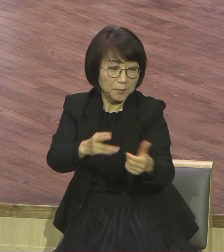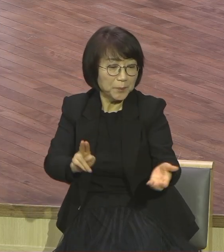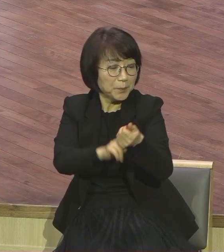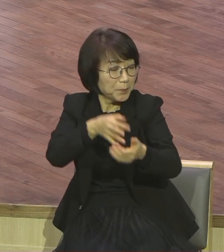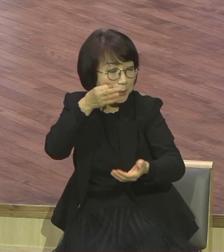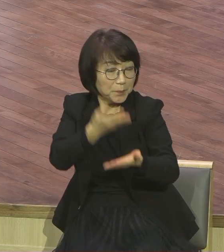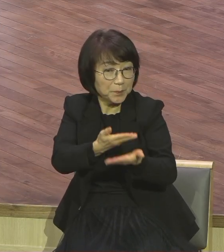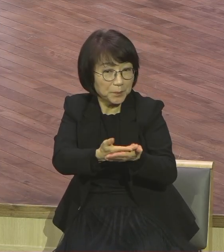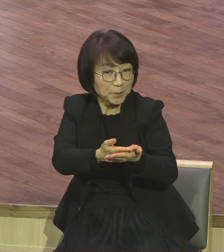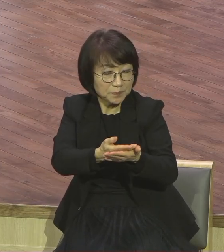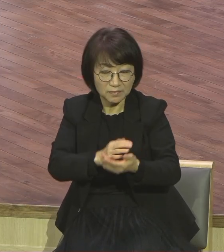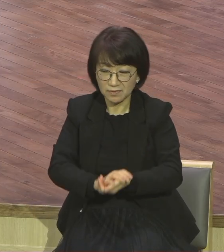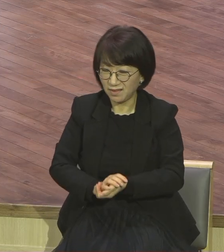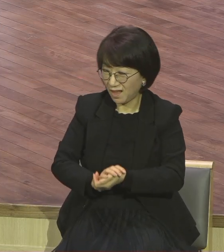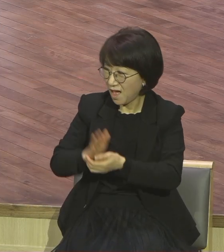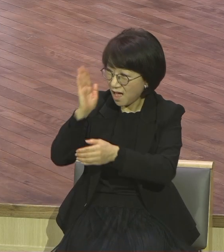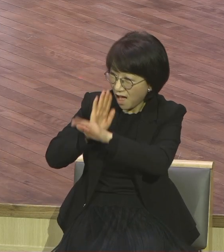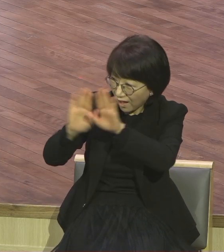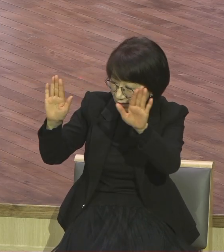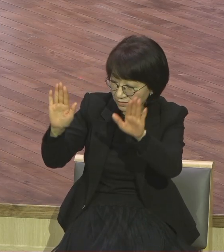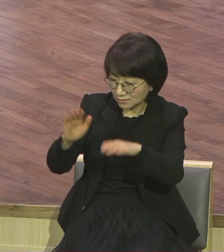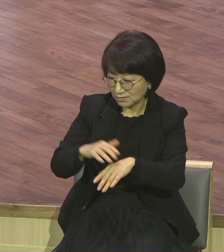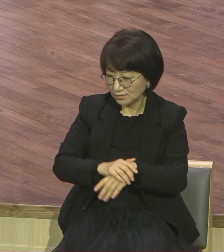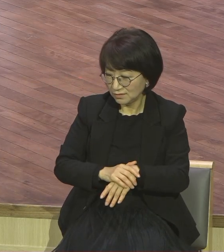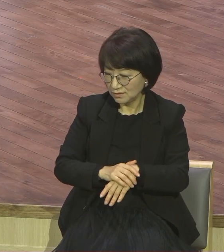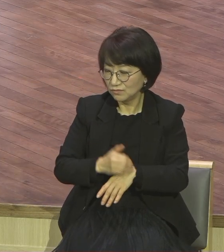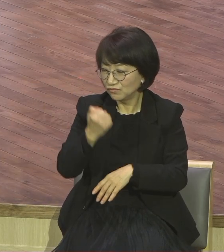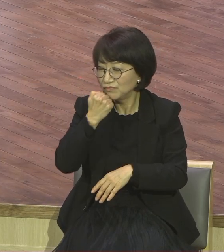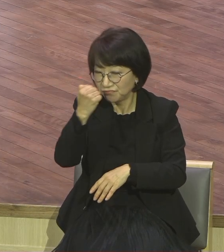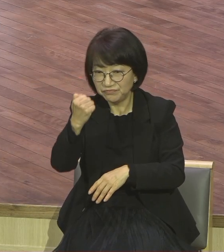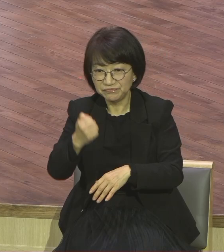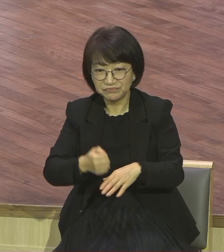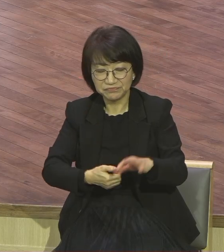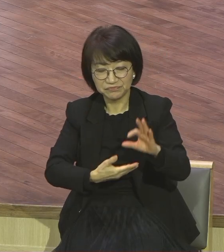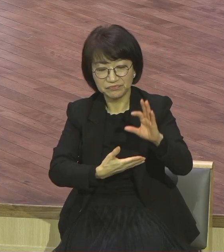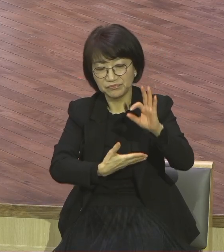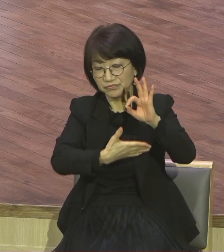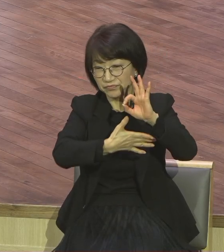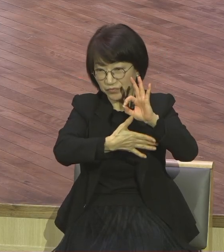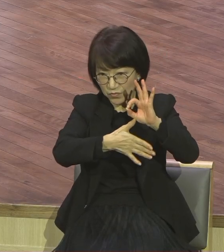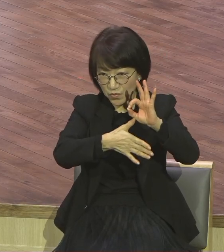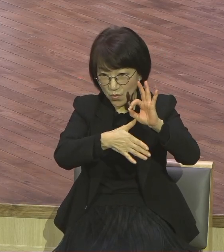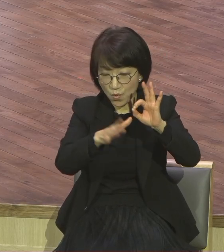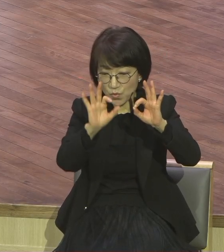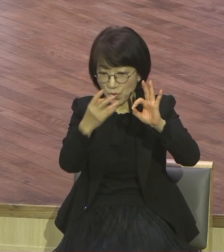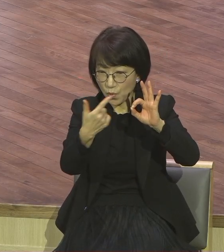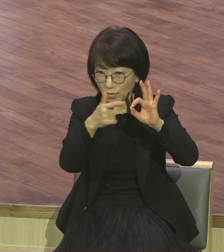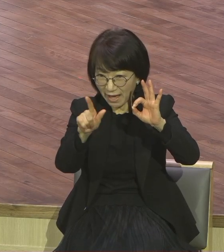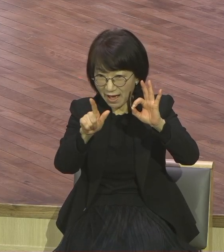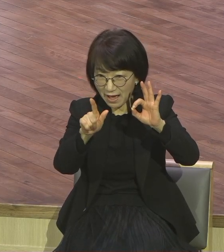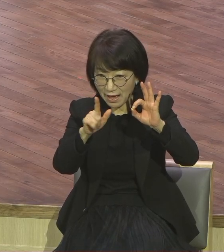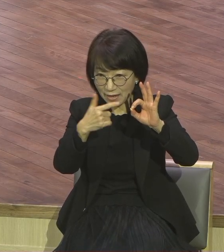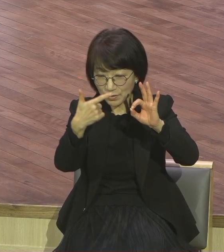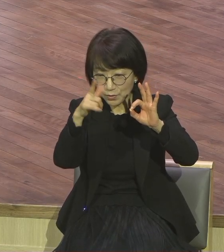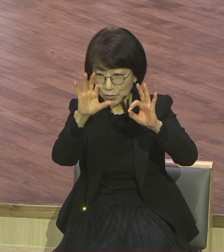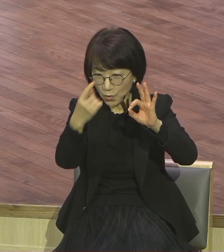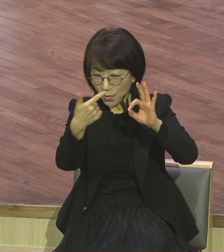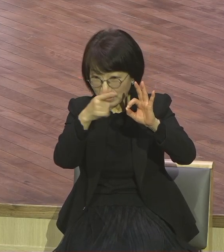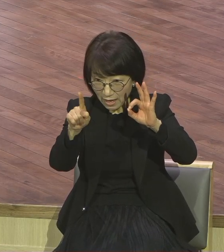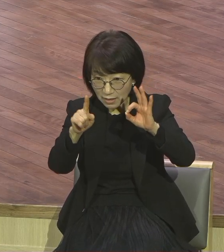요나의 표적밖에 없다. 요나의 표적이 뭡니까? 마태봄 12장 40자로 보면